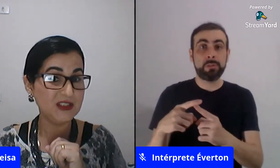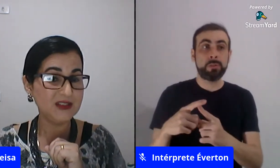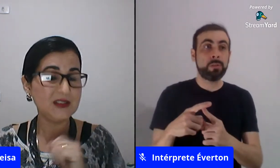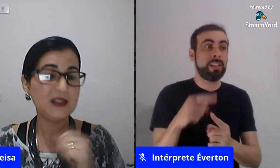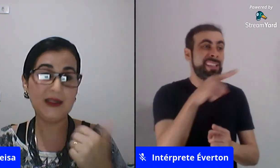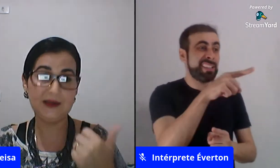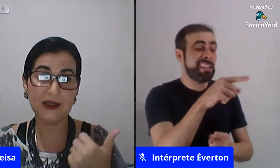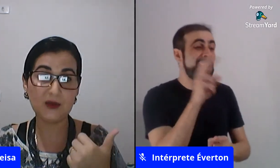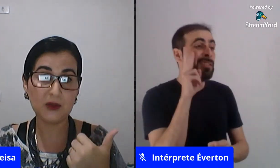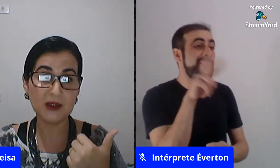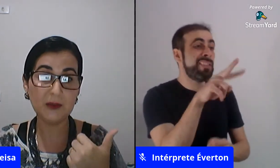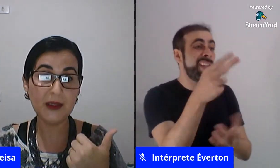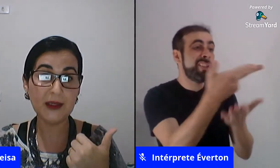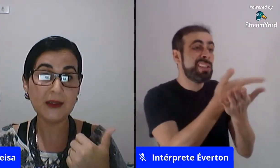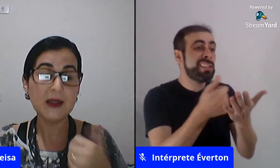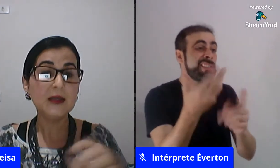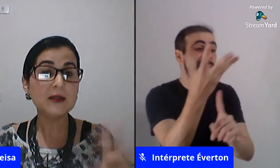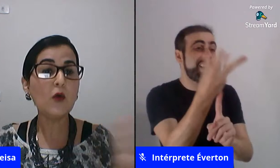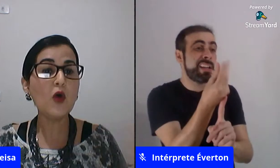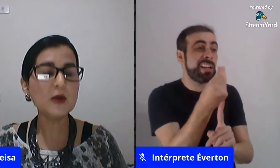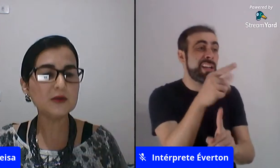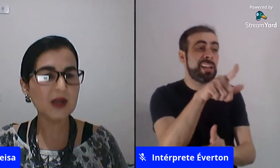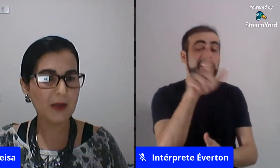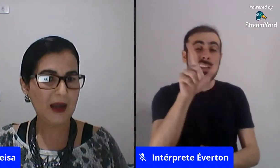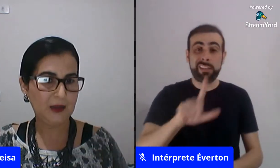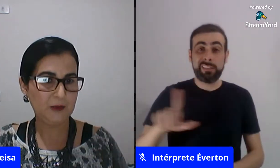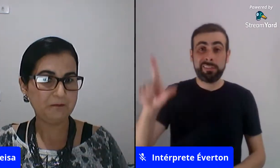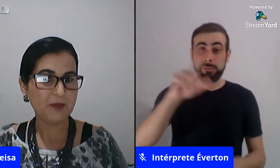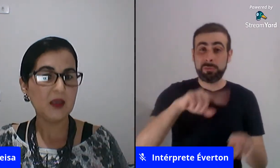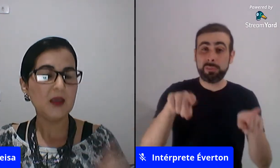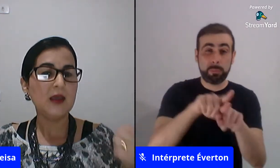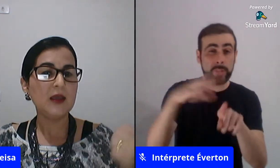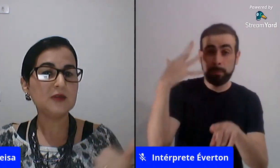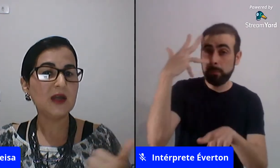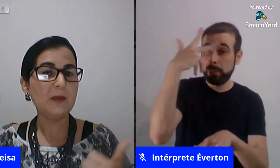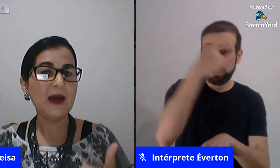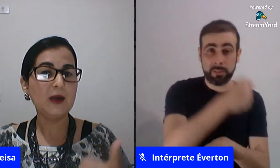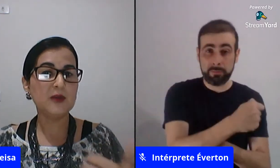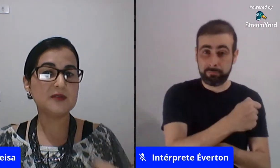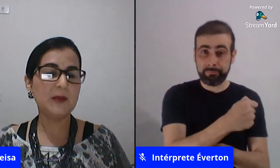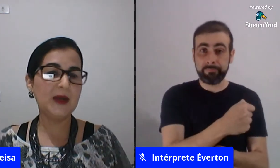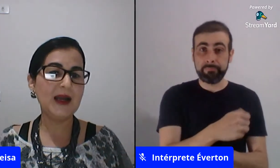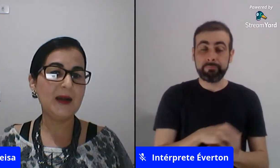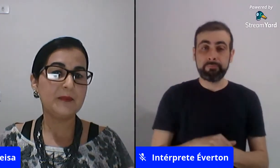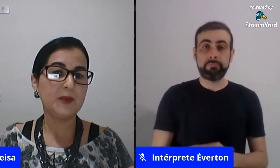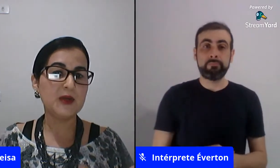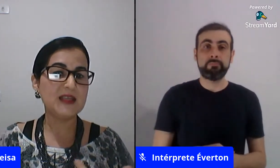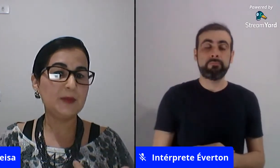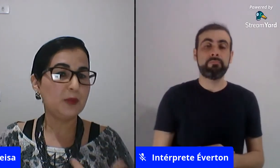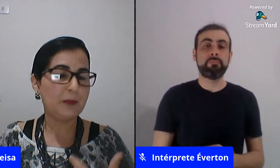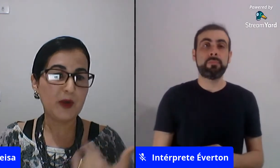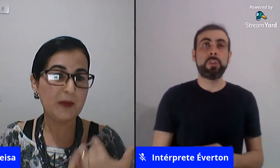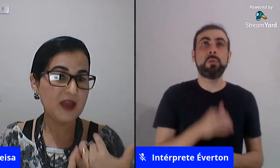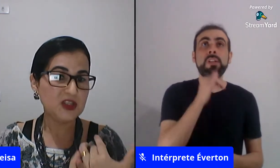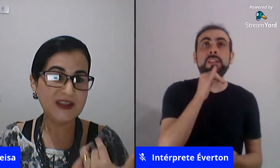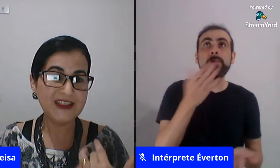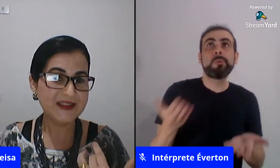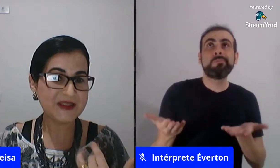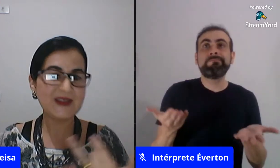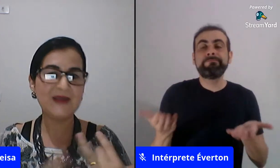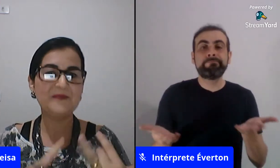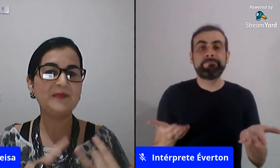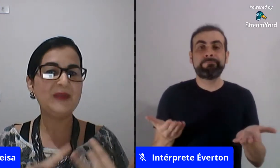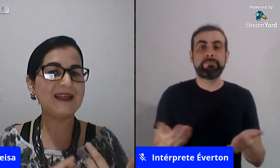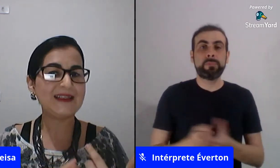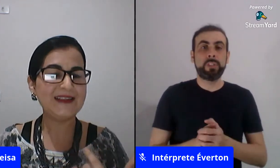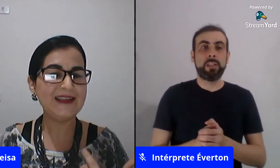infantis e a literatura também então como eu trabalho eu trabalho posso trabalhar por exemplo por meio de